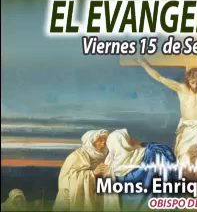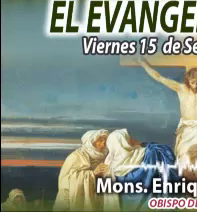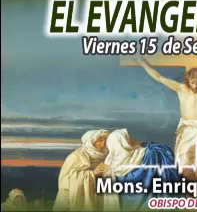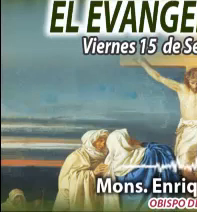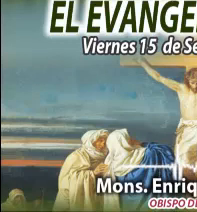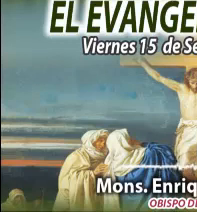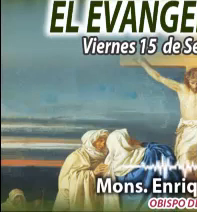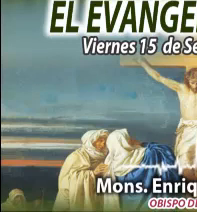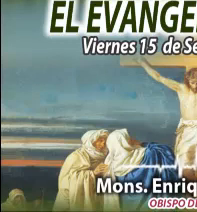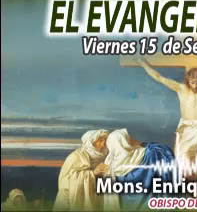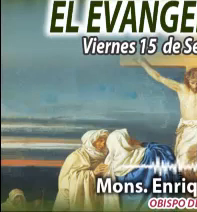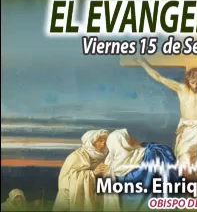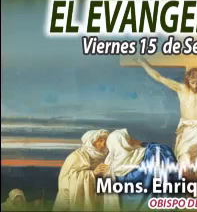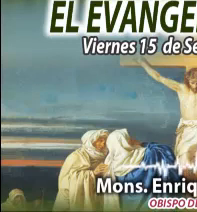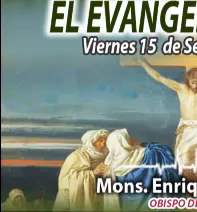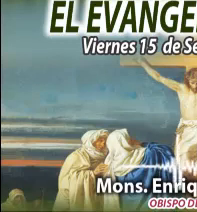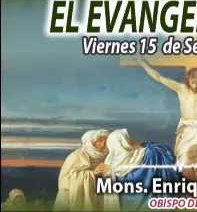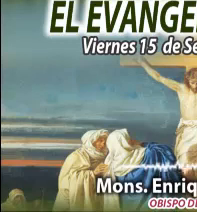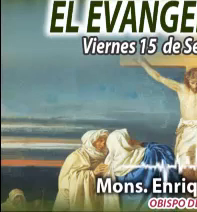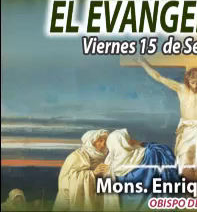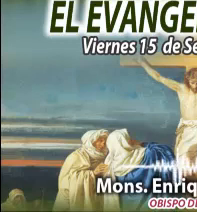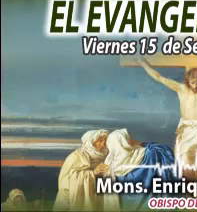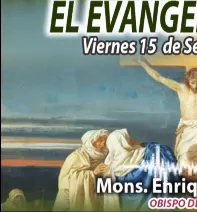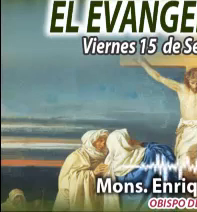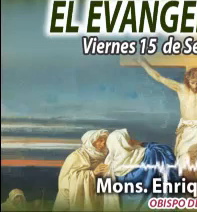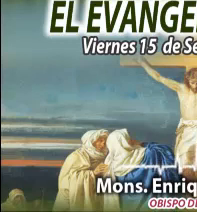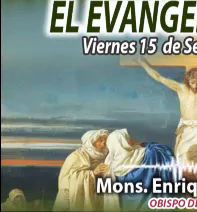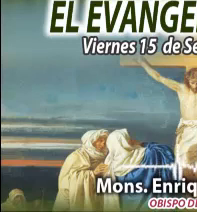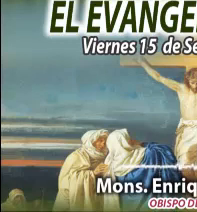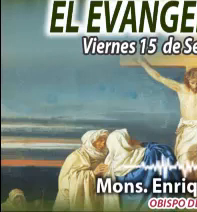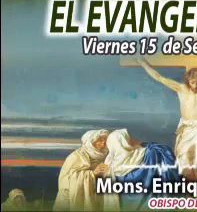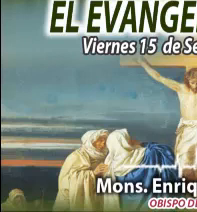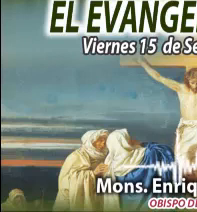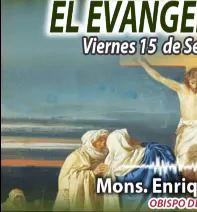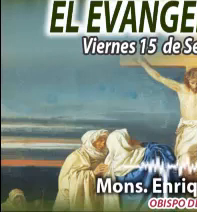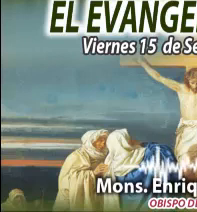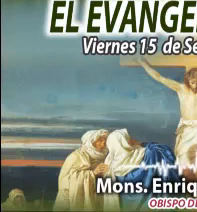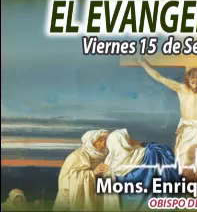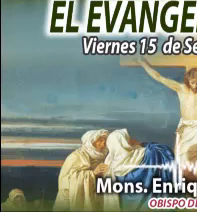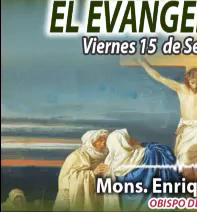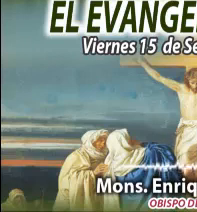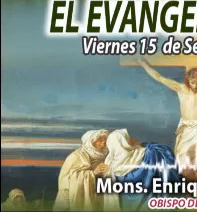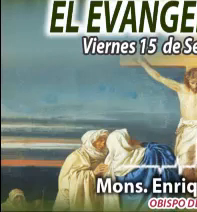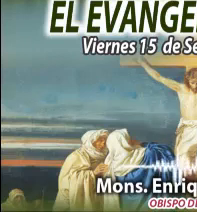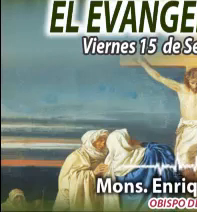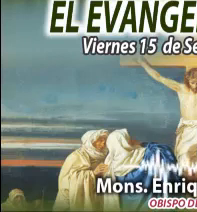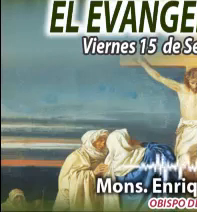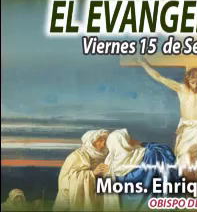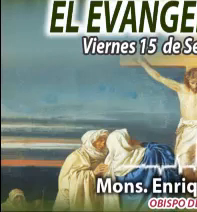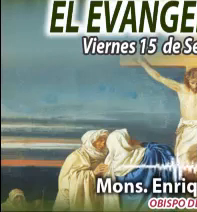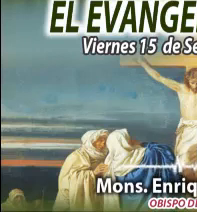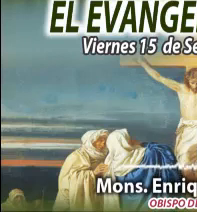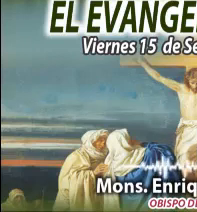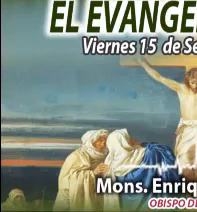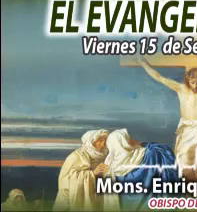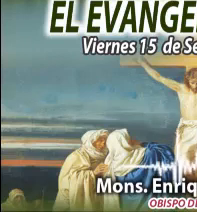Día a día, alimentándonos de la Palabra del Señor. En la voz de Monseñor Enrique